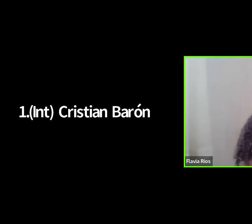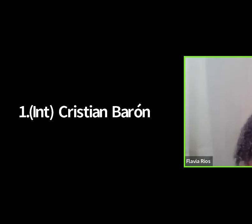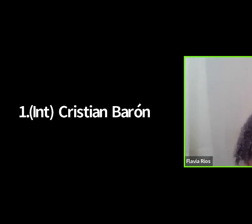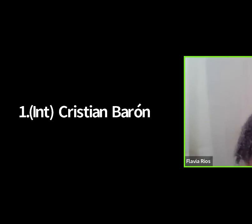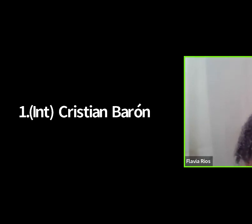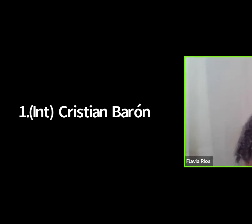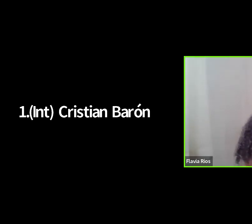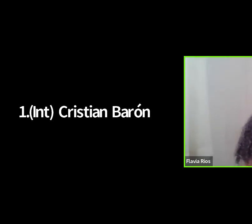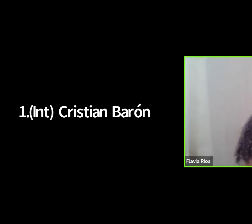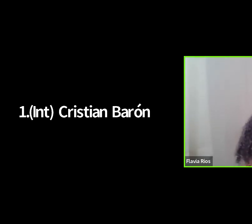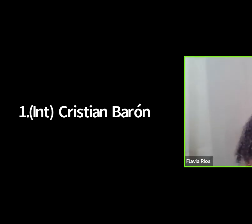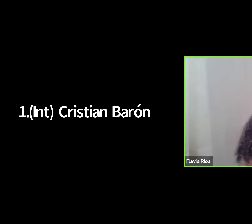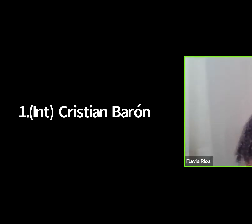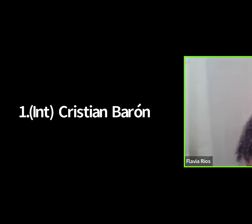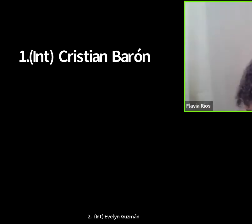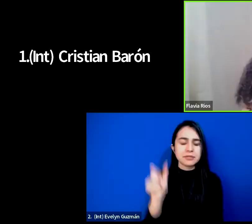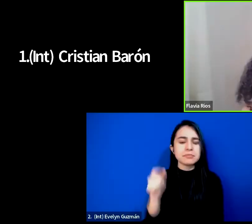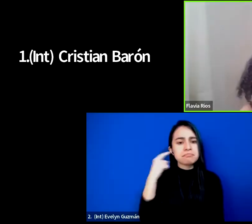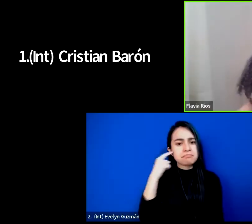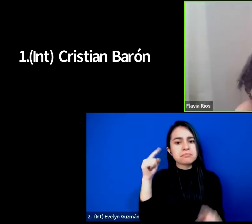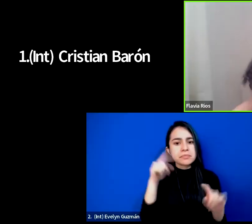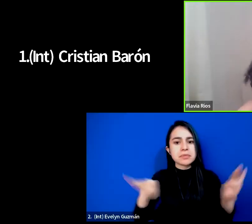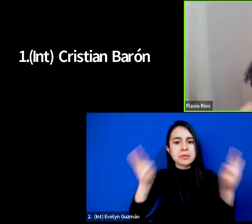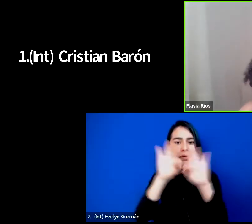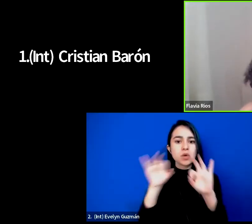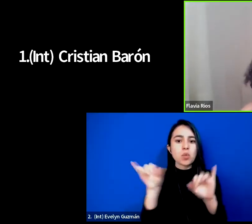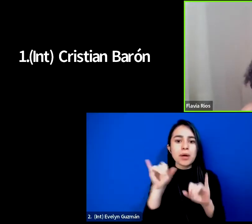pienso que es interesante trazar